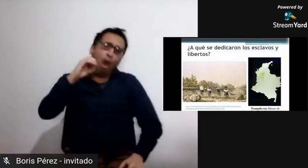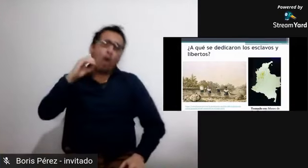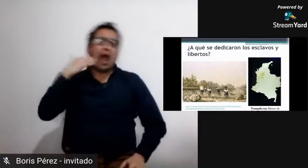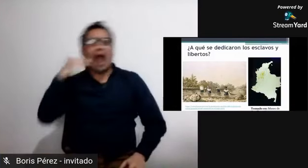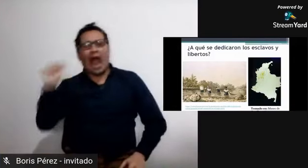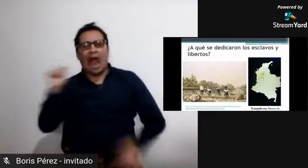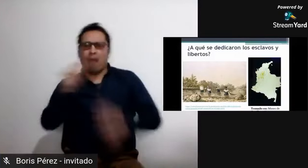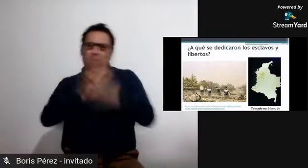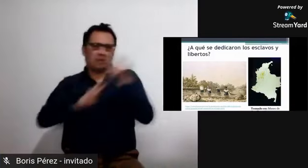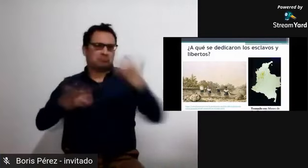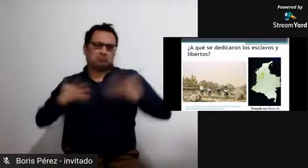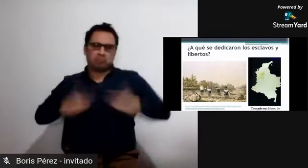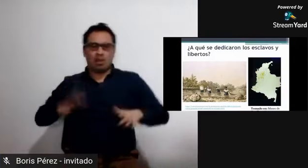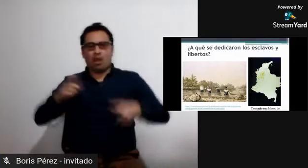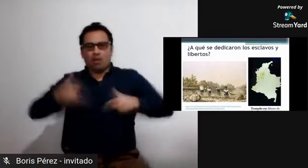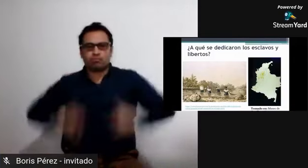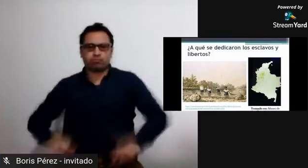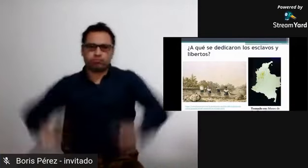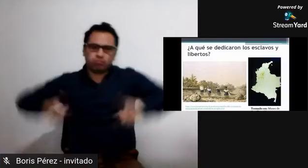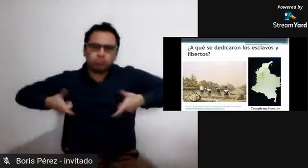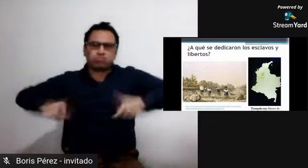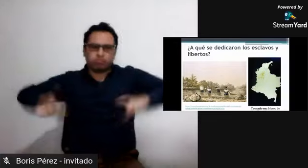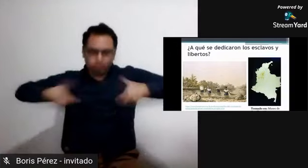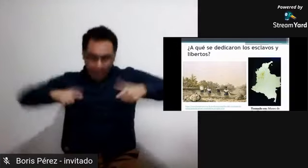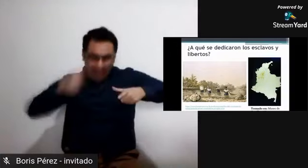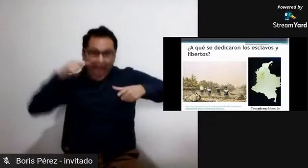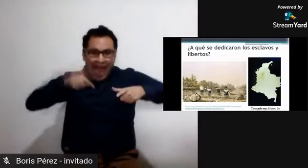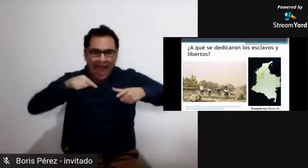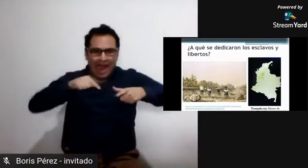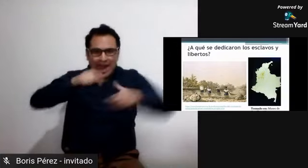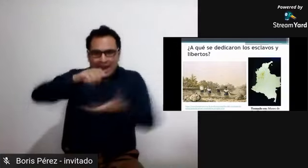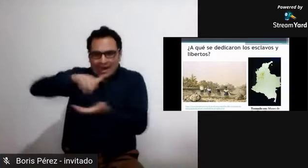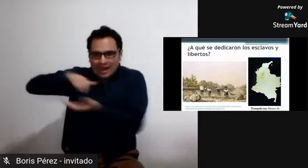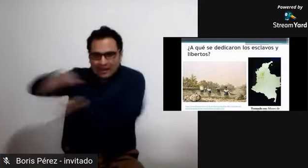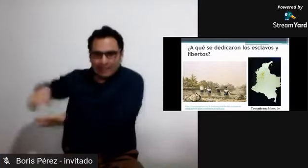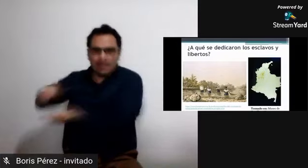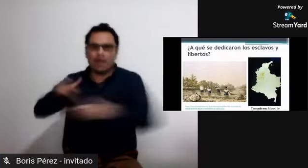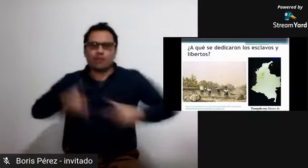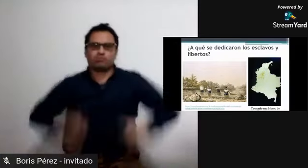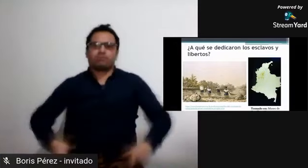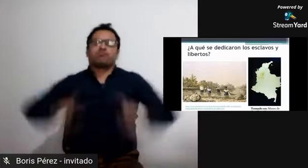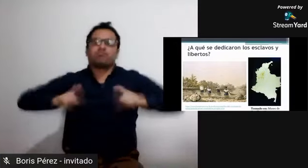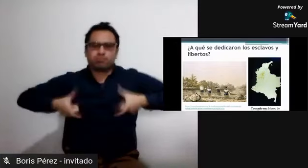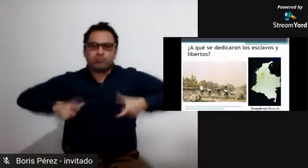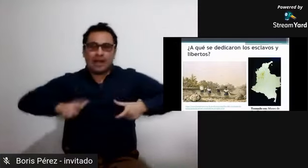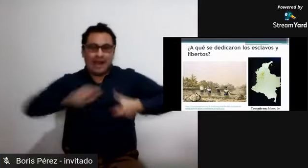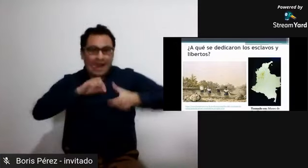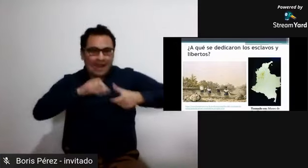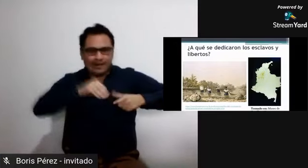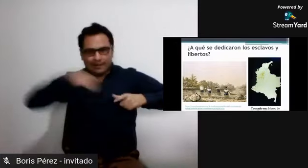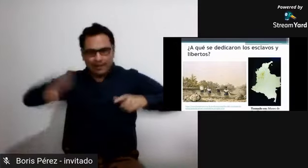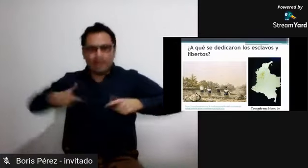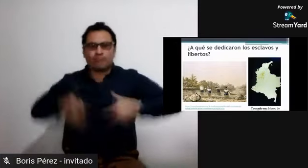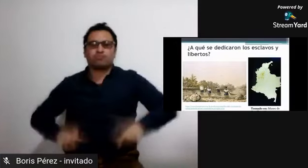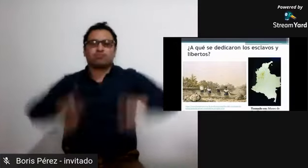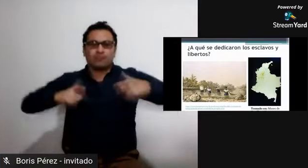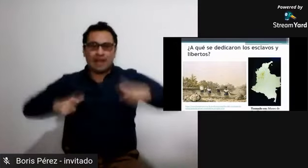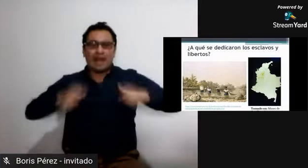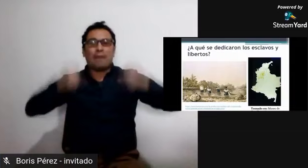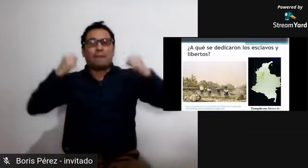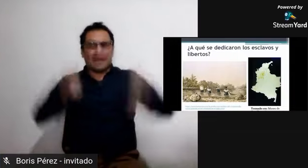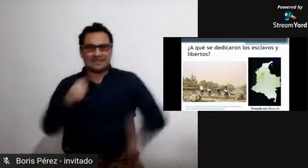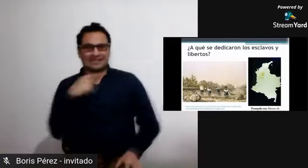especialmente al cultivo y también a la extracción de oro como muchos de nosotros